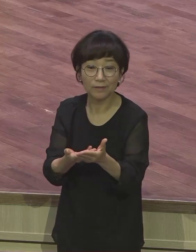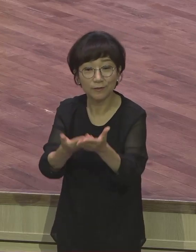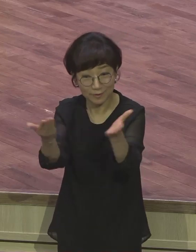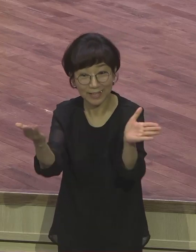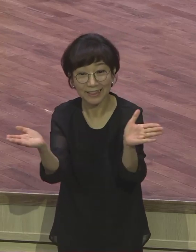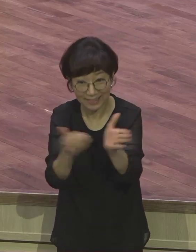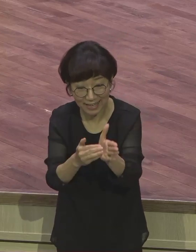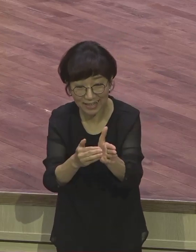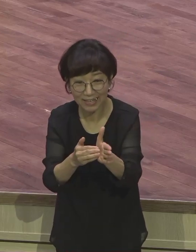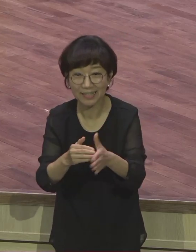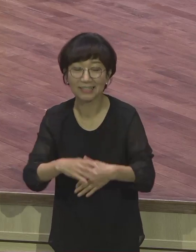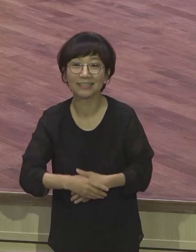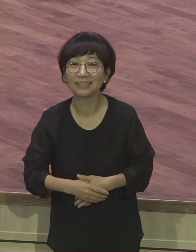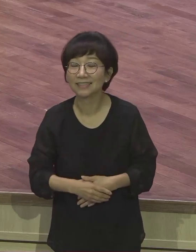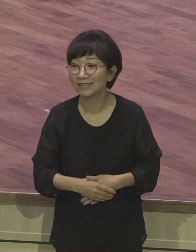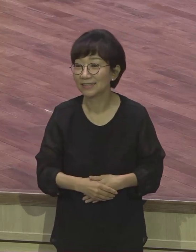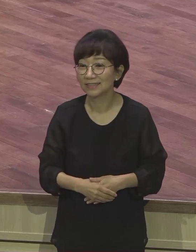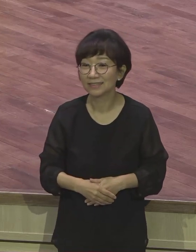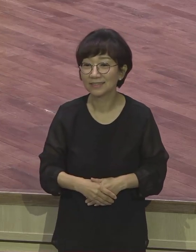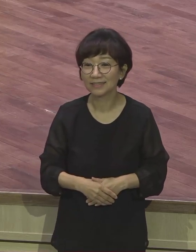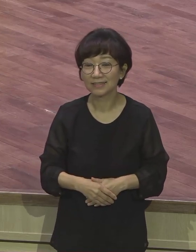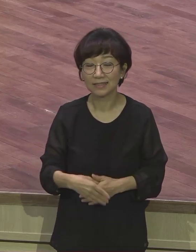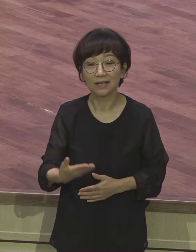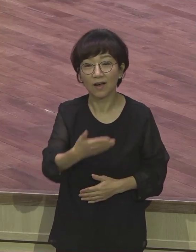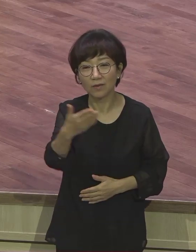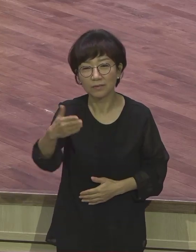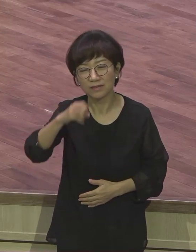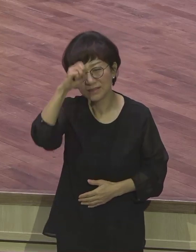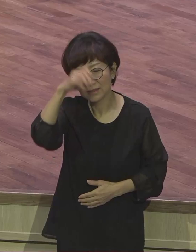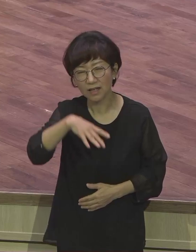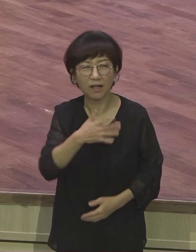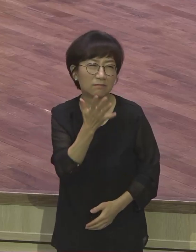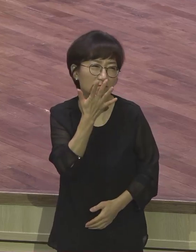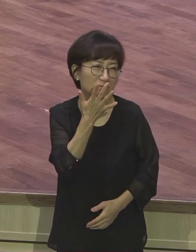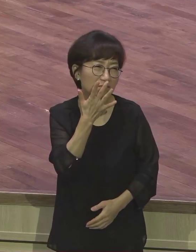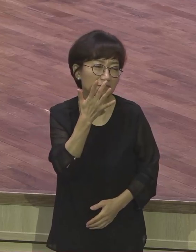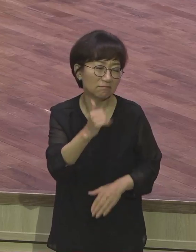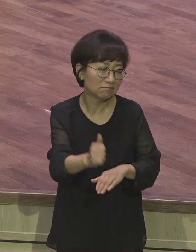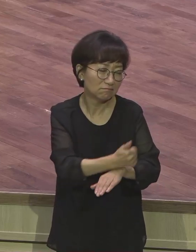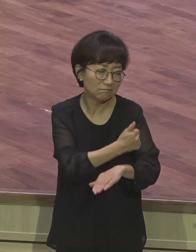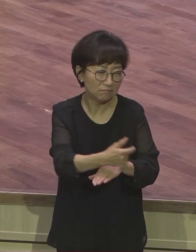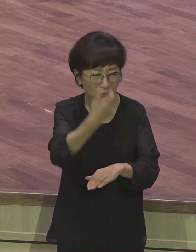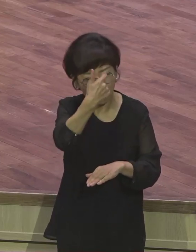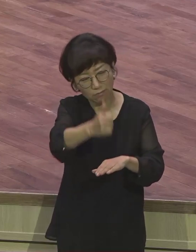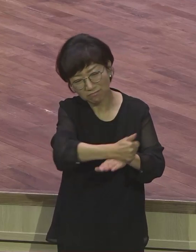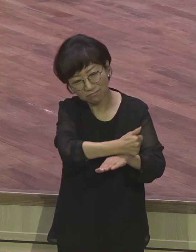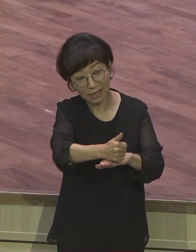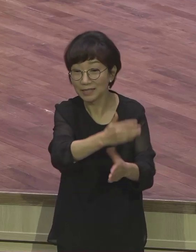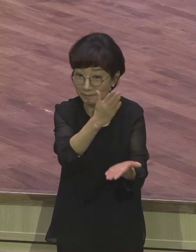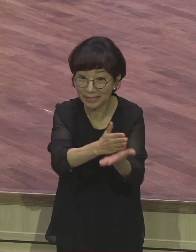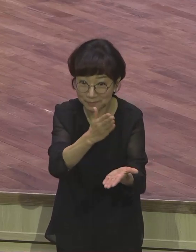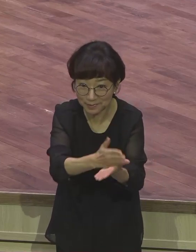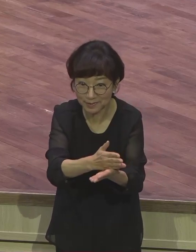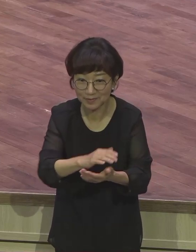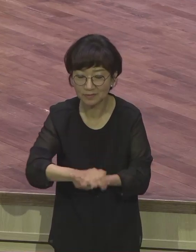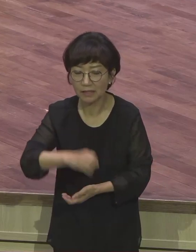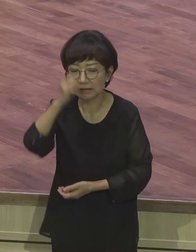영교생들 여러분 종교생활 하지 마시고 교회 참석하는 의미 없어요. 안오는 보다